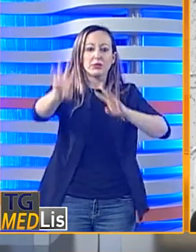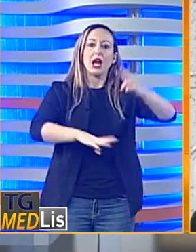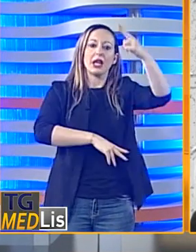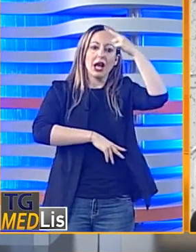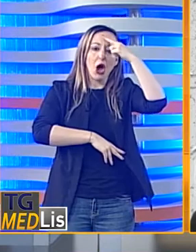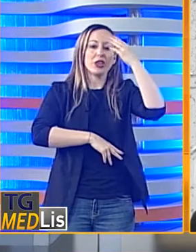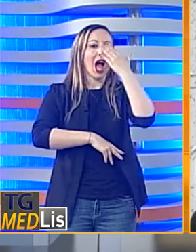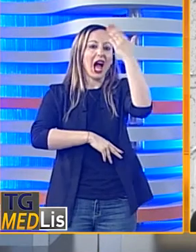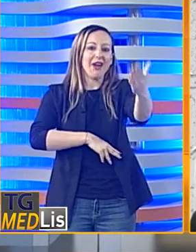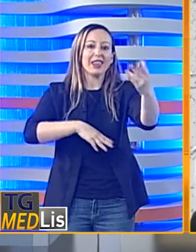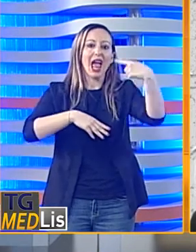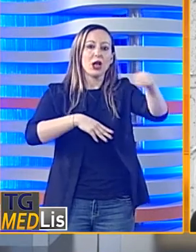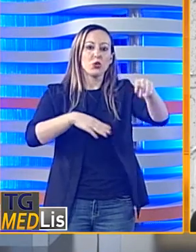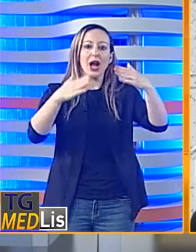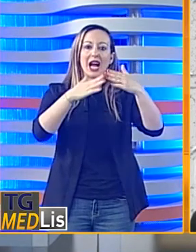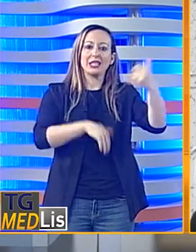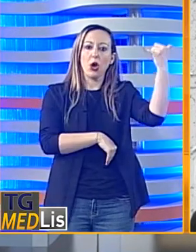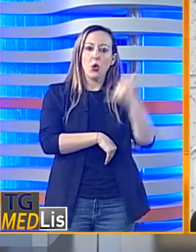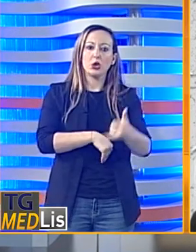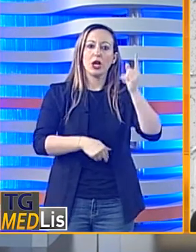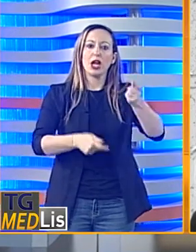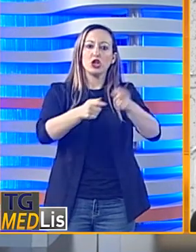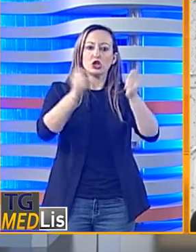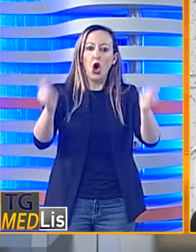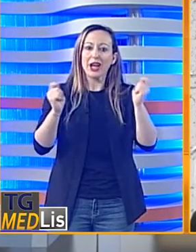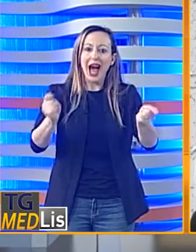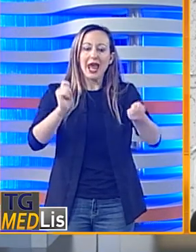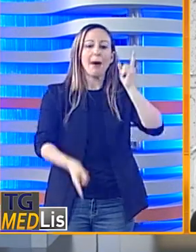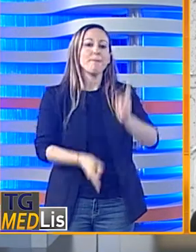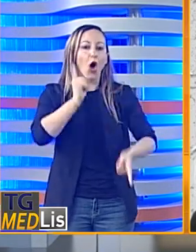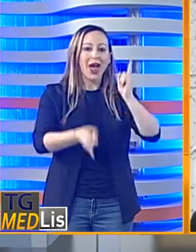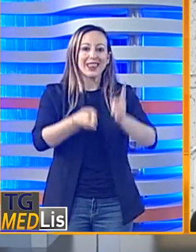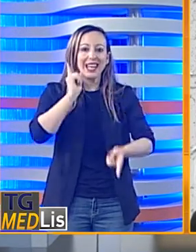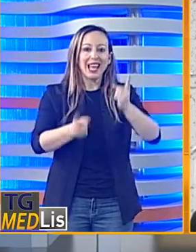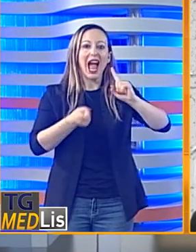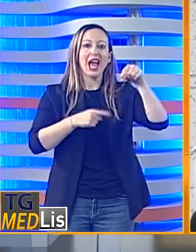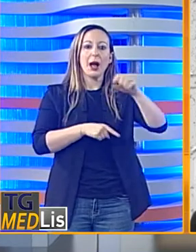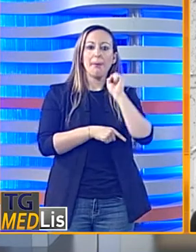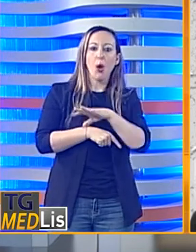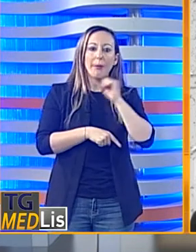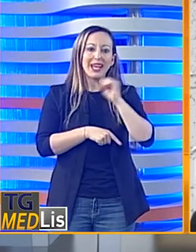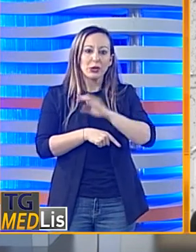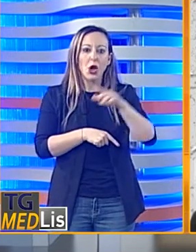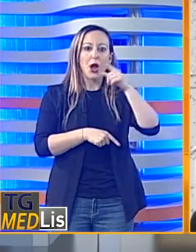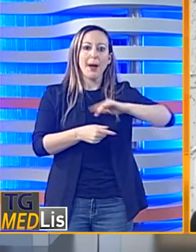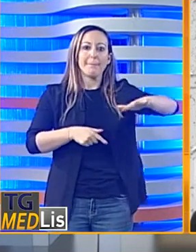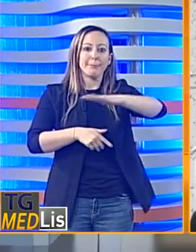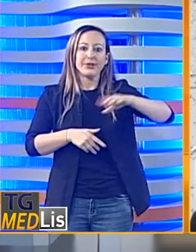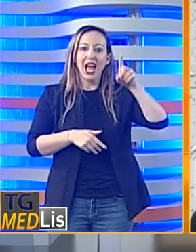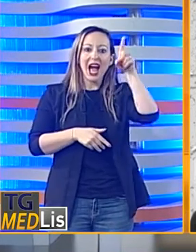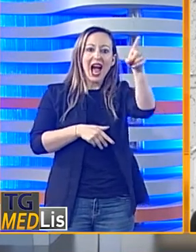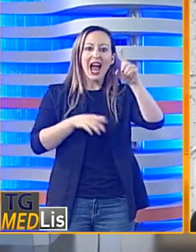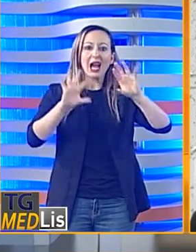manifestazioni del pomeriggio, una marcia partirà da Radio Out, l'emittente fondata proprio da